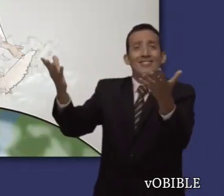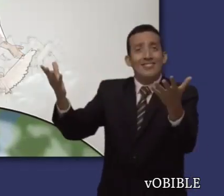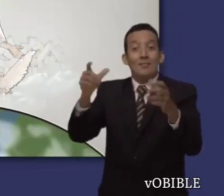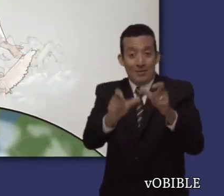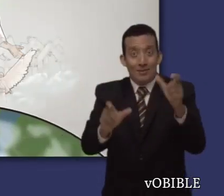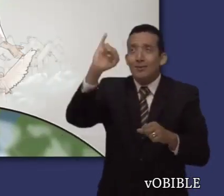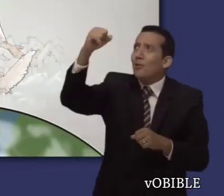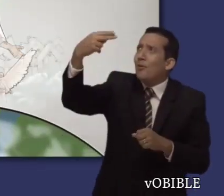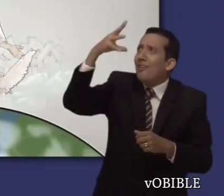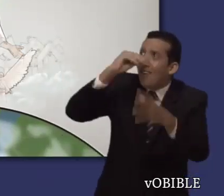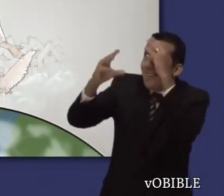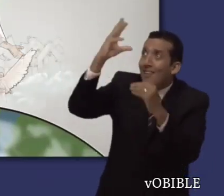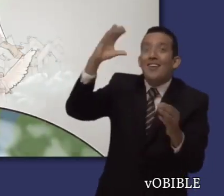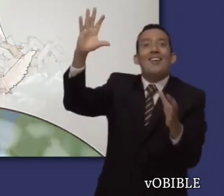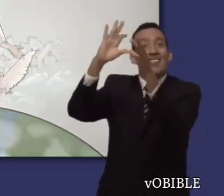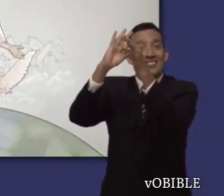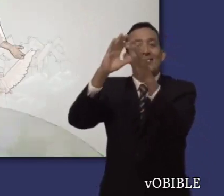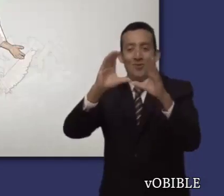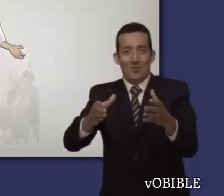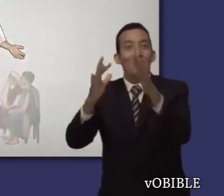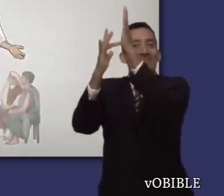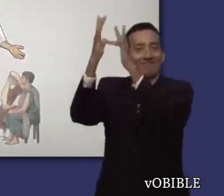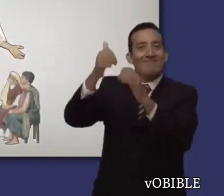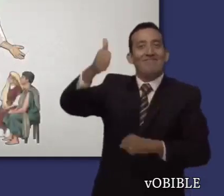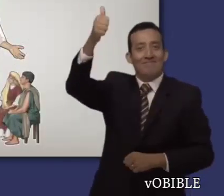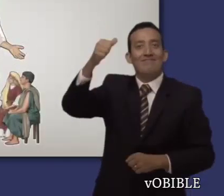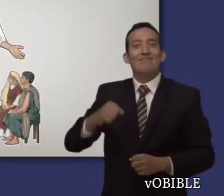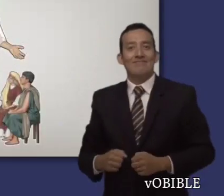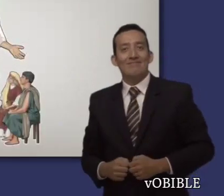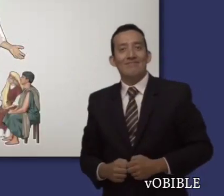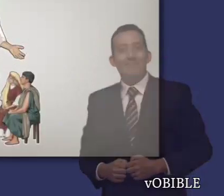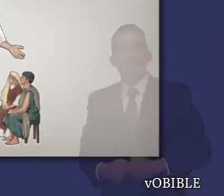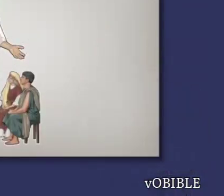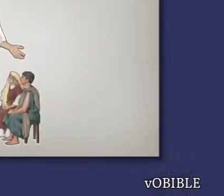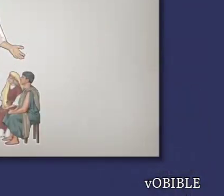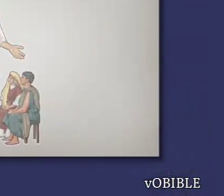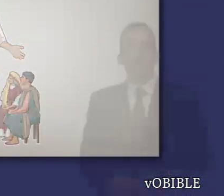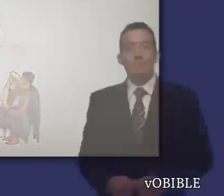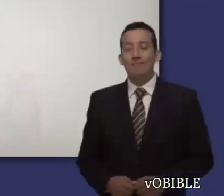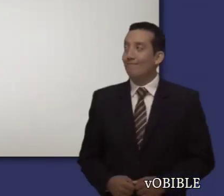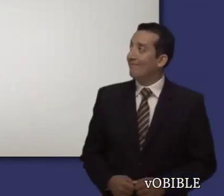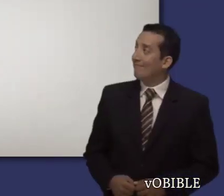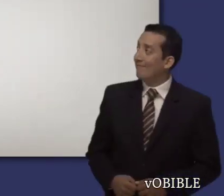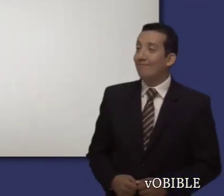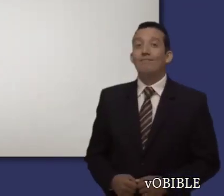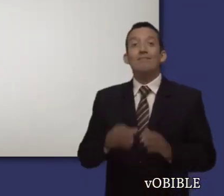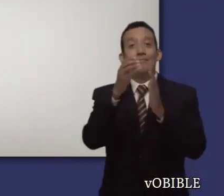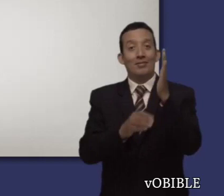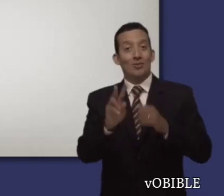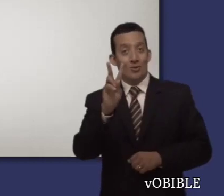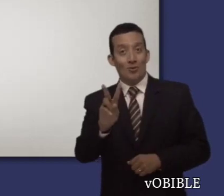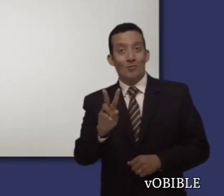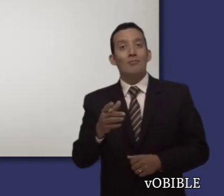que por medio de él, todo lo demás fue creado. Cristo también es la cabeza de la congregación. En el capítulo